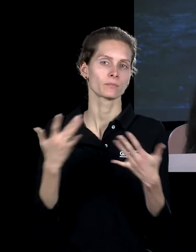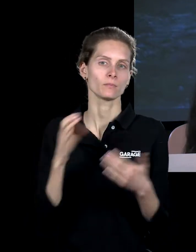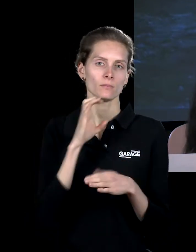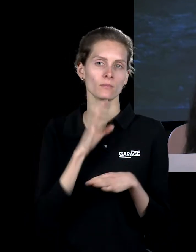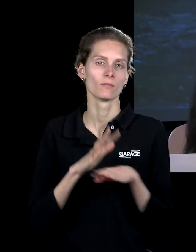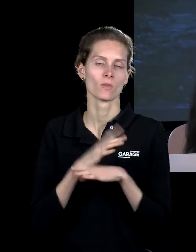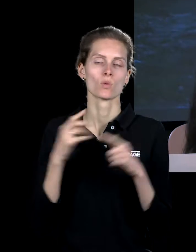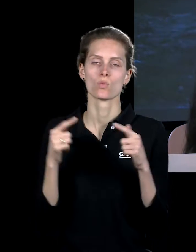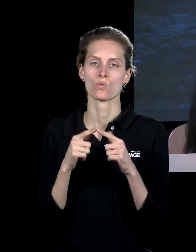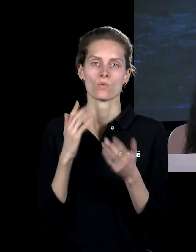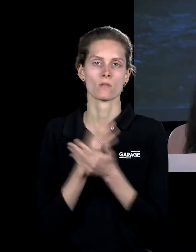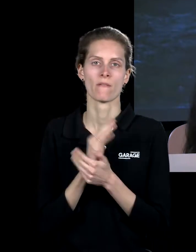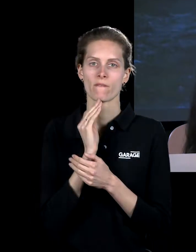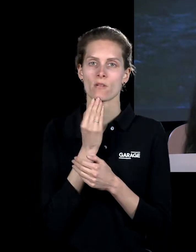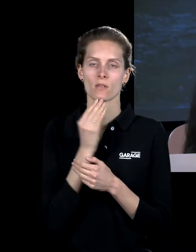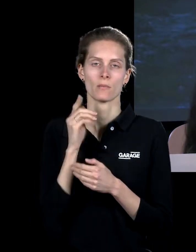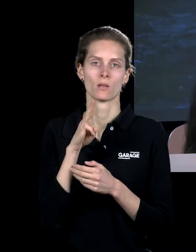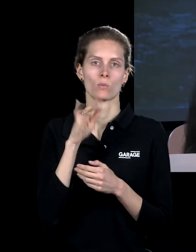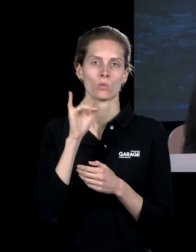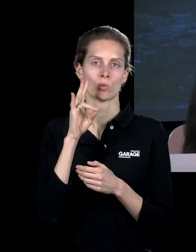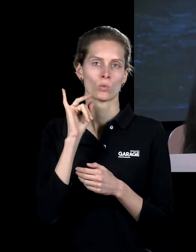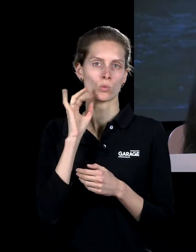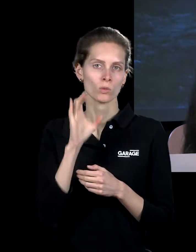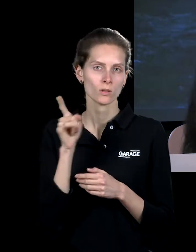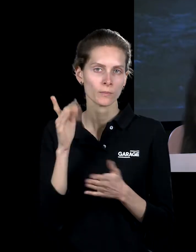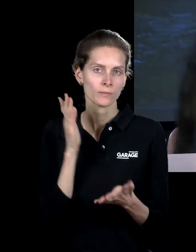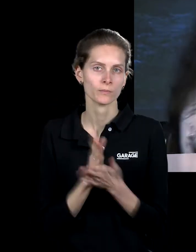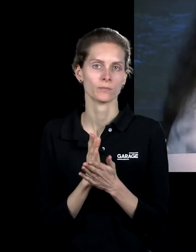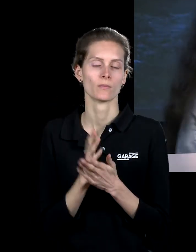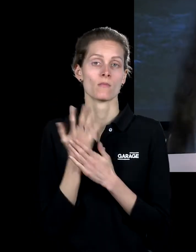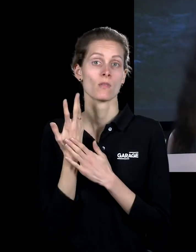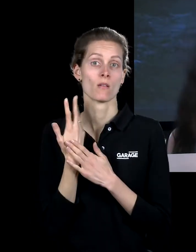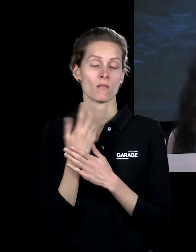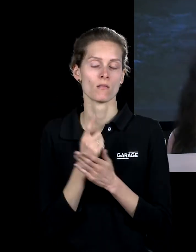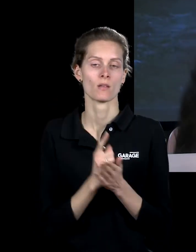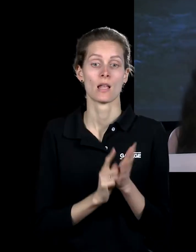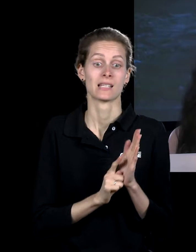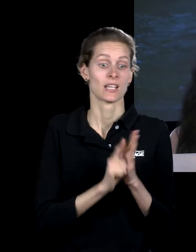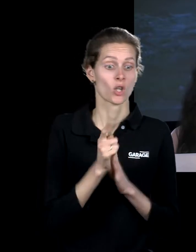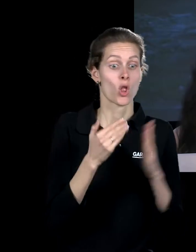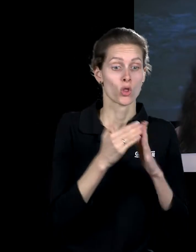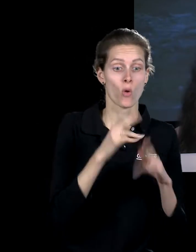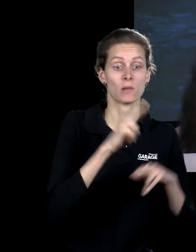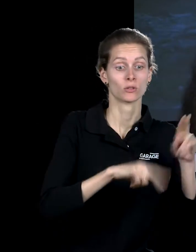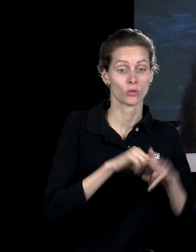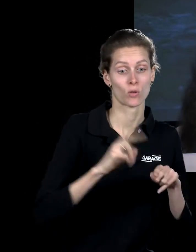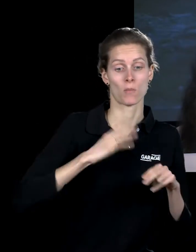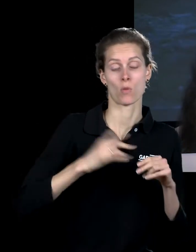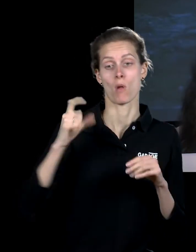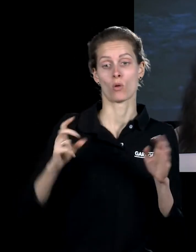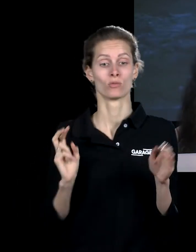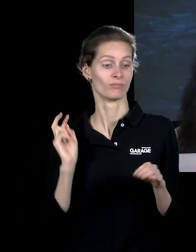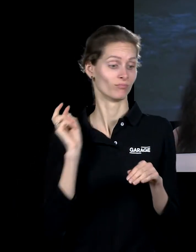Точно в Египте существует, и в Тунисе, по-моему. Когда не сначала дом строится, а потом в него люди